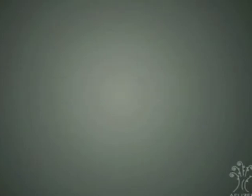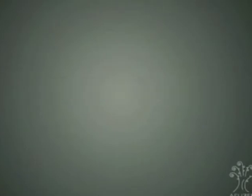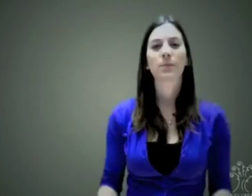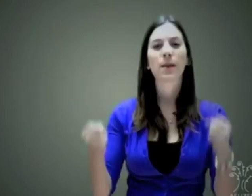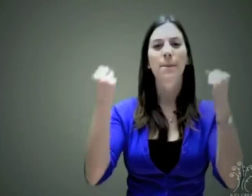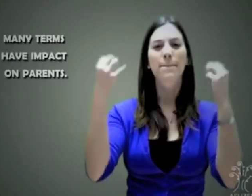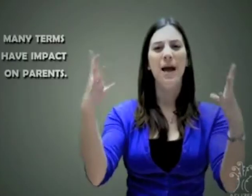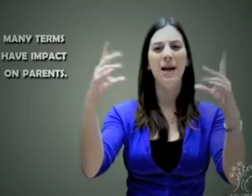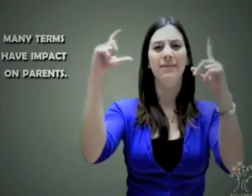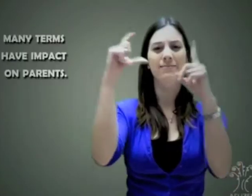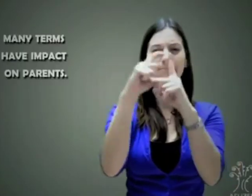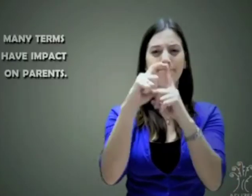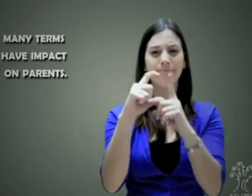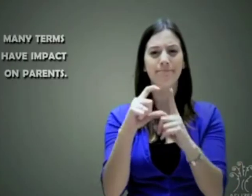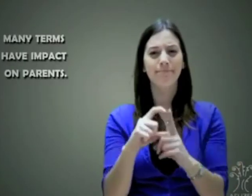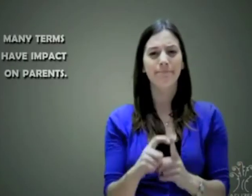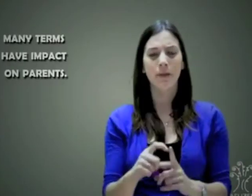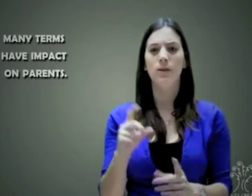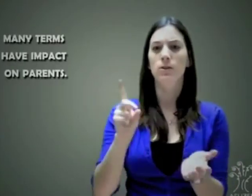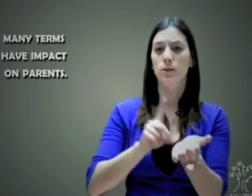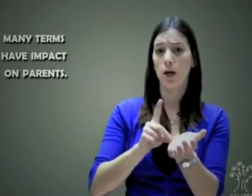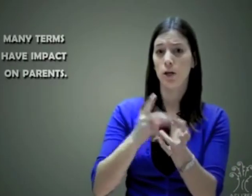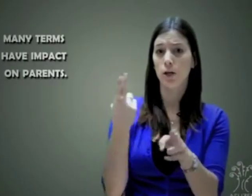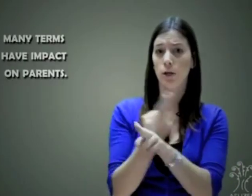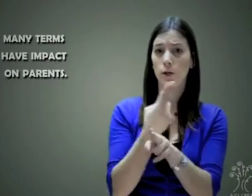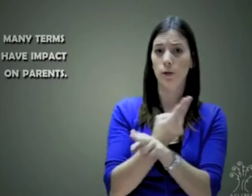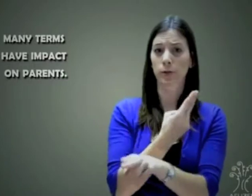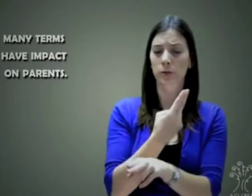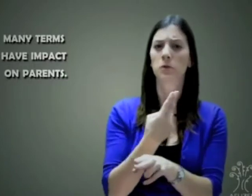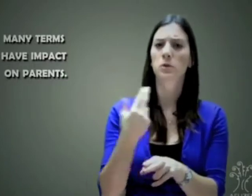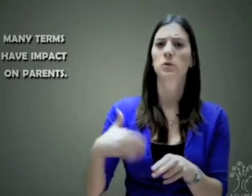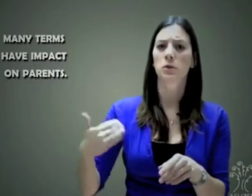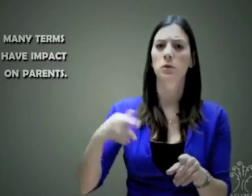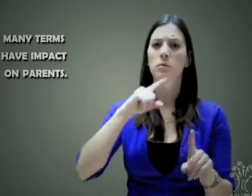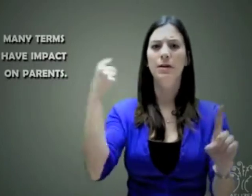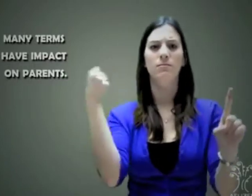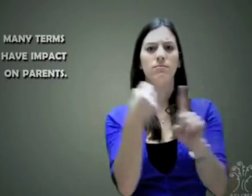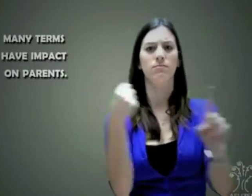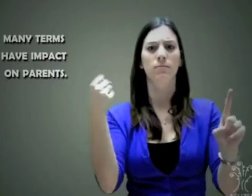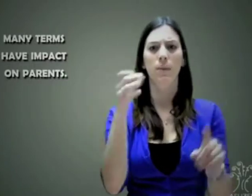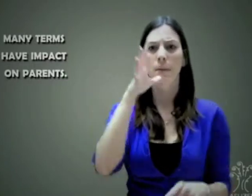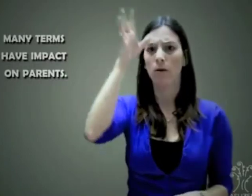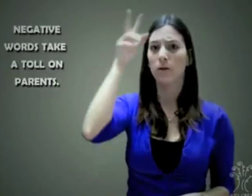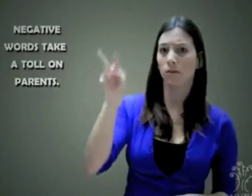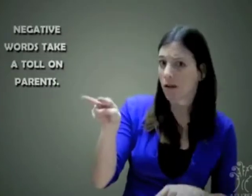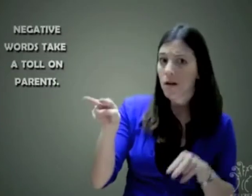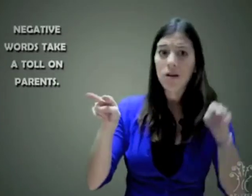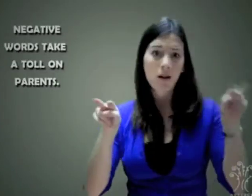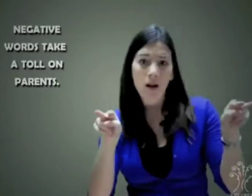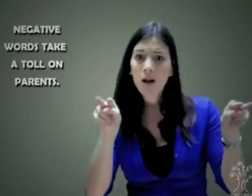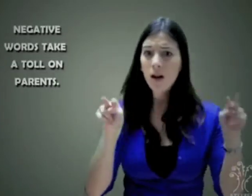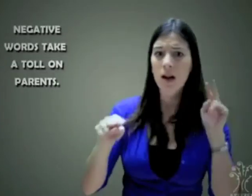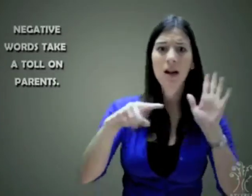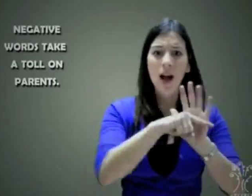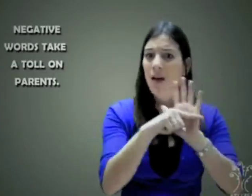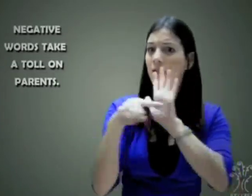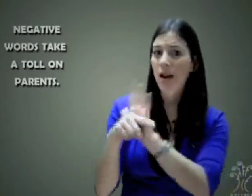Muchos términos que usan los médicos tienen enormes efectos en los padres, especialmente cuando se les presenta como algo